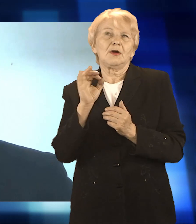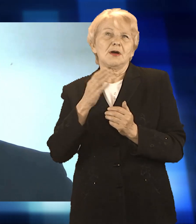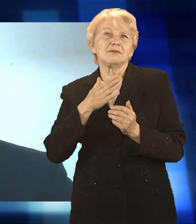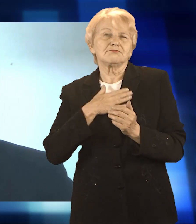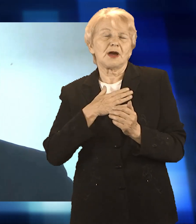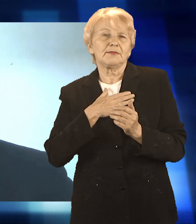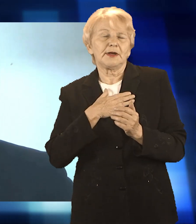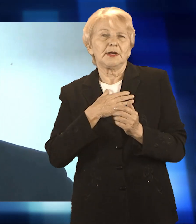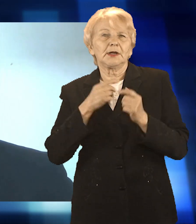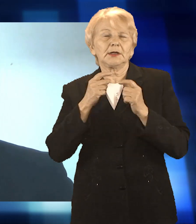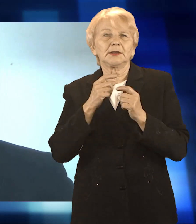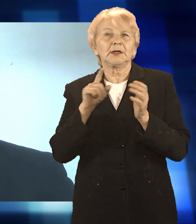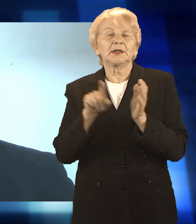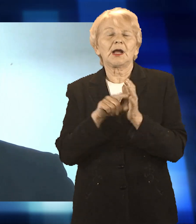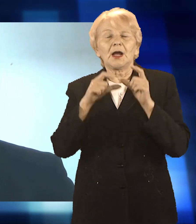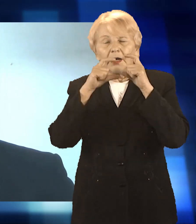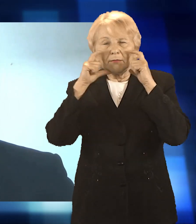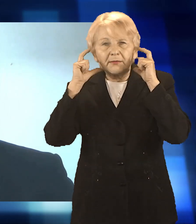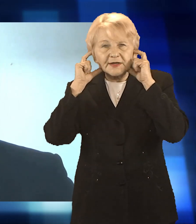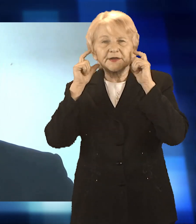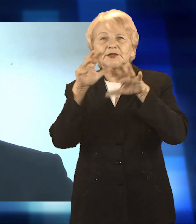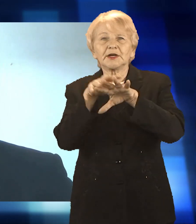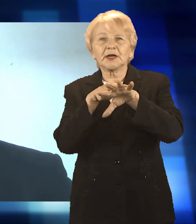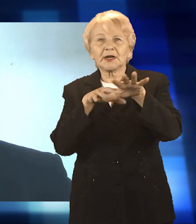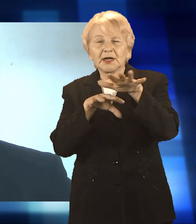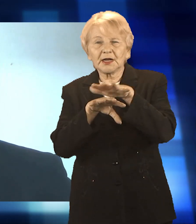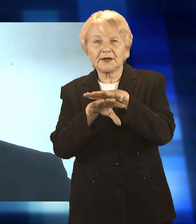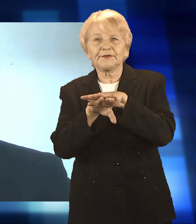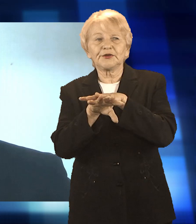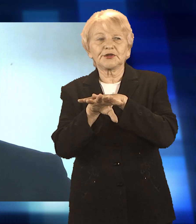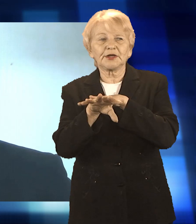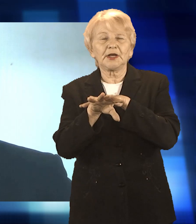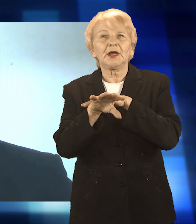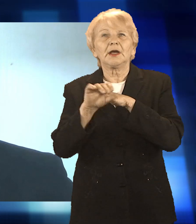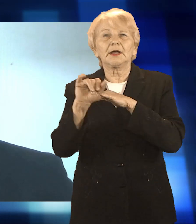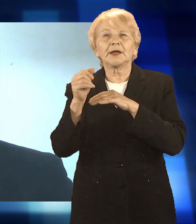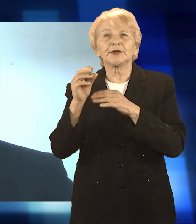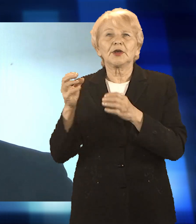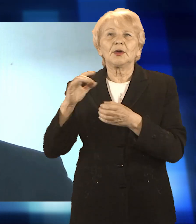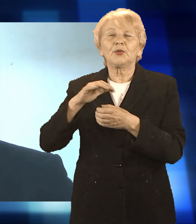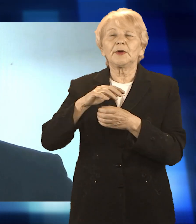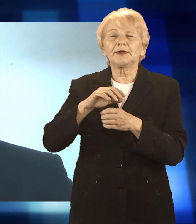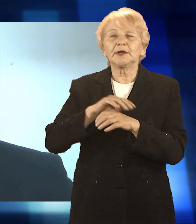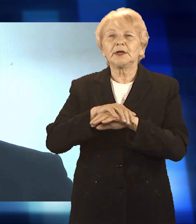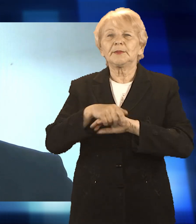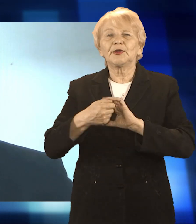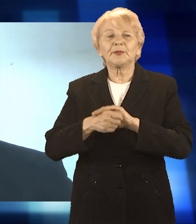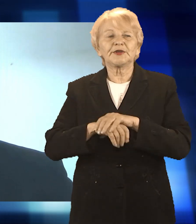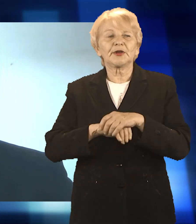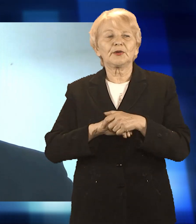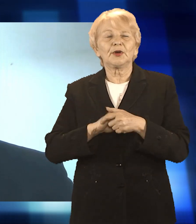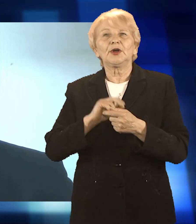wdrożone. Czyli na pewno maski, na pewno rękawice ochronne, na pewno płyn dezywykujący, na pewno ograniczenia